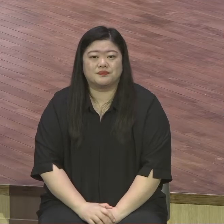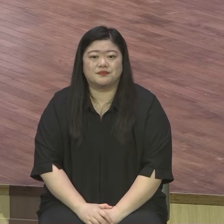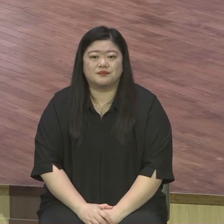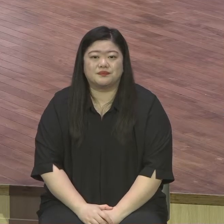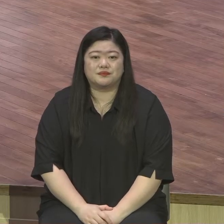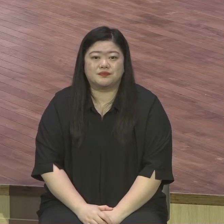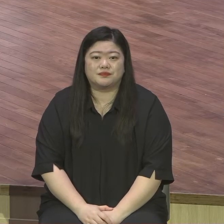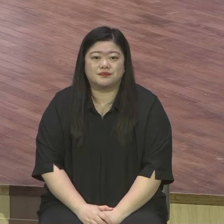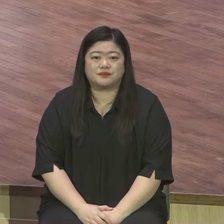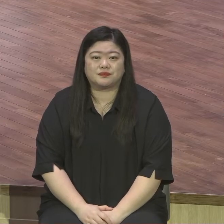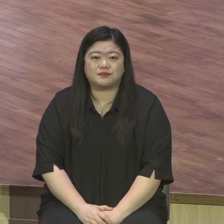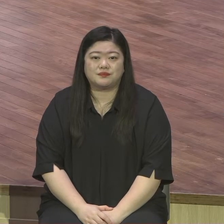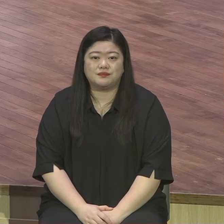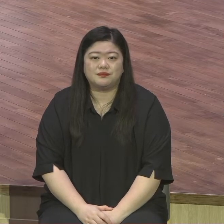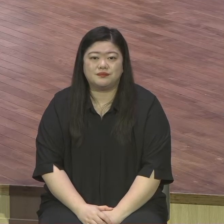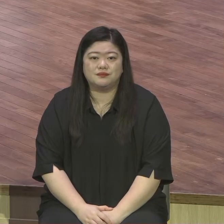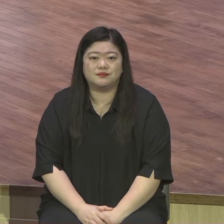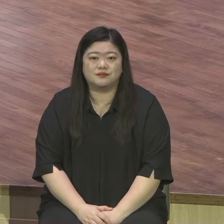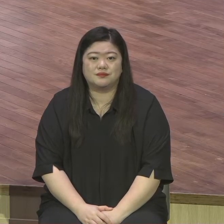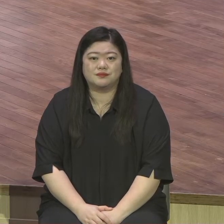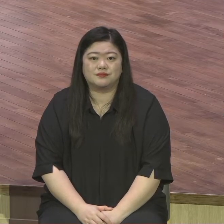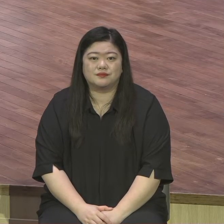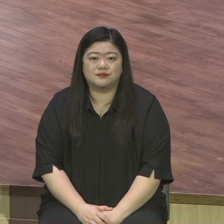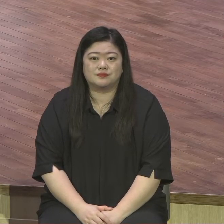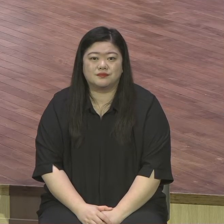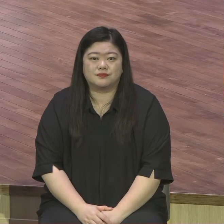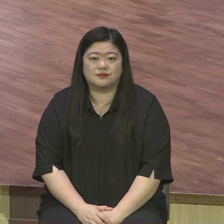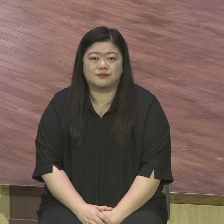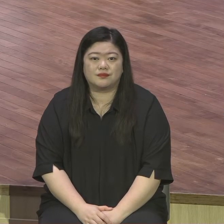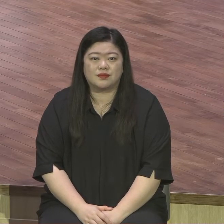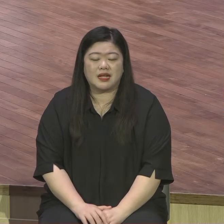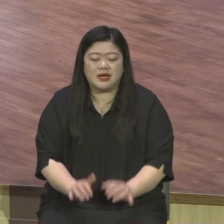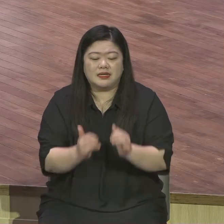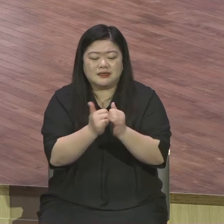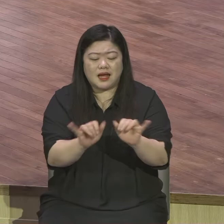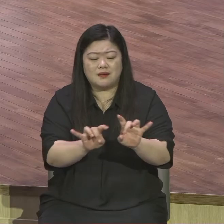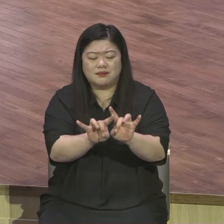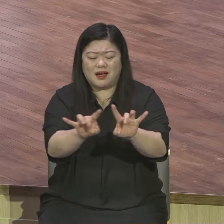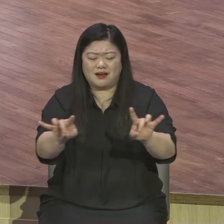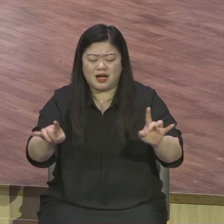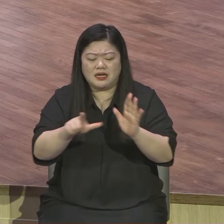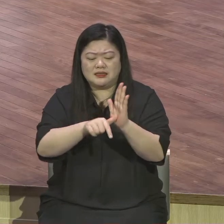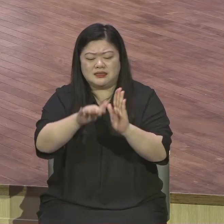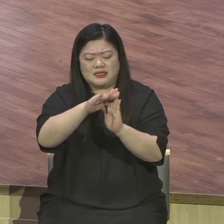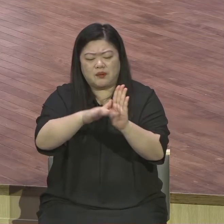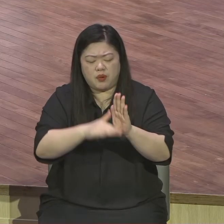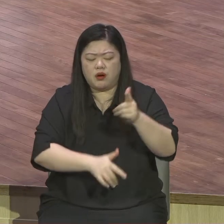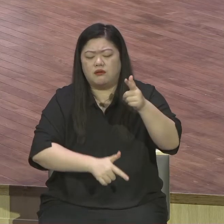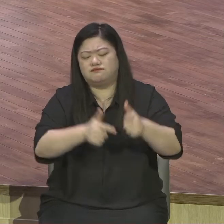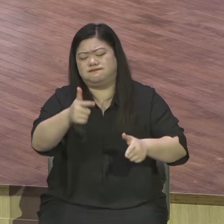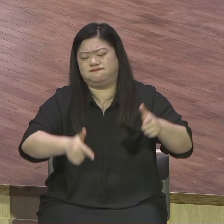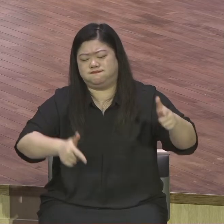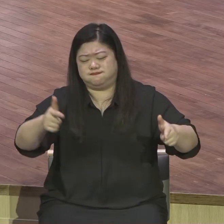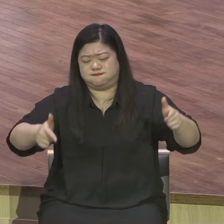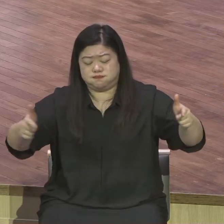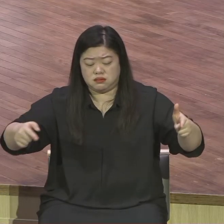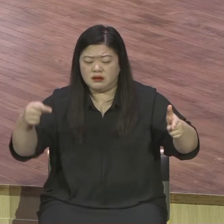각각 다른 시간표를 수용하지 못하고 다른 사람의 시간표 수용을 못하고 자꾸